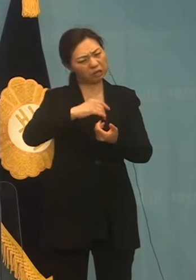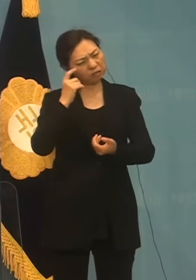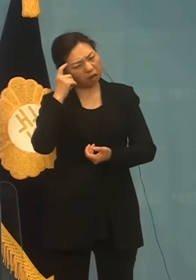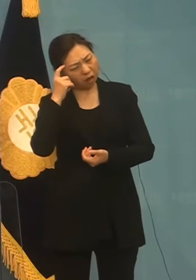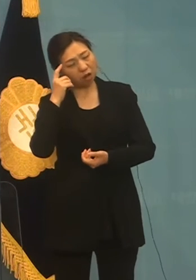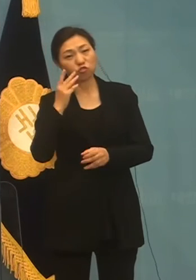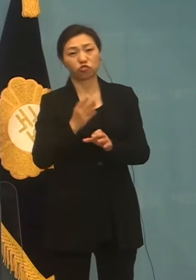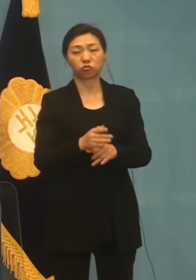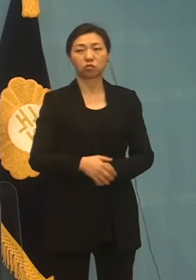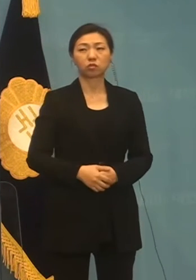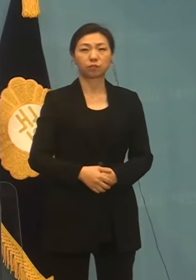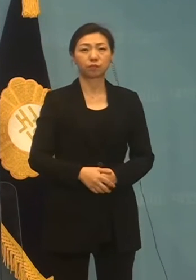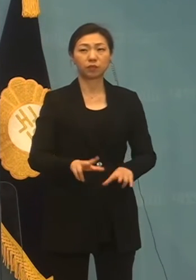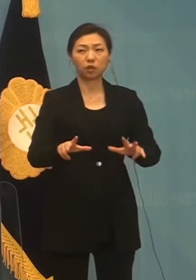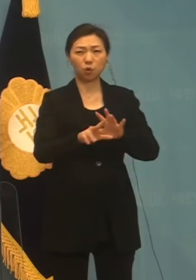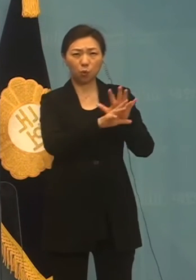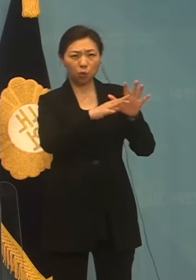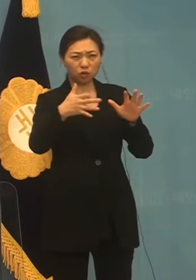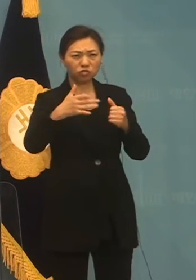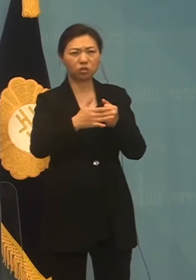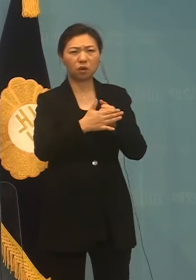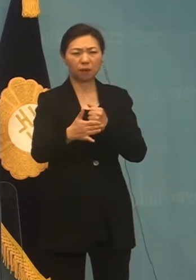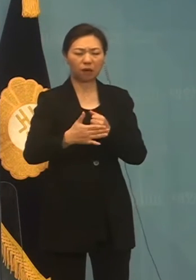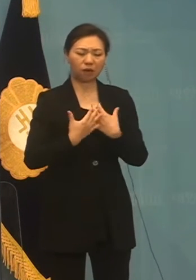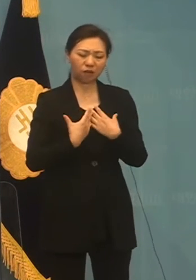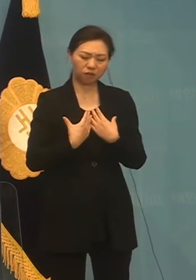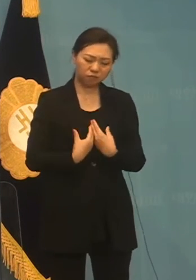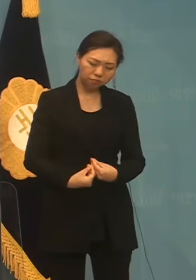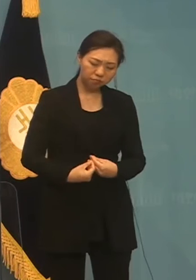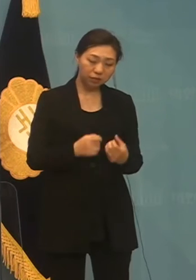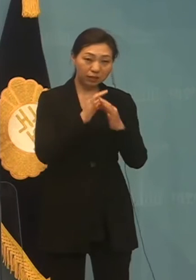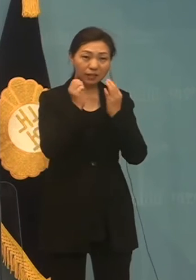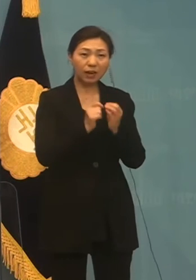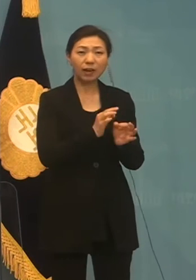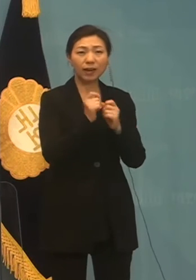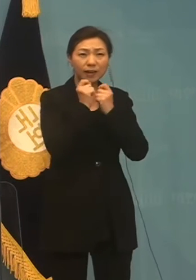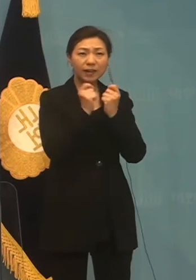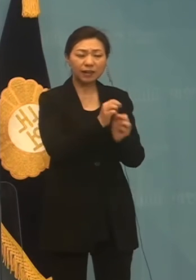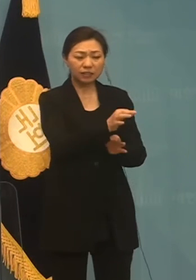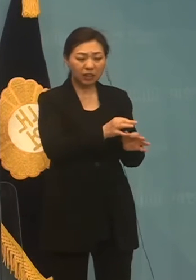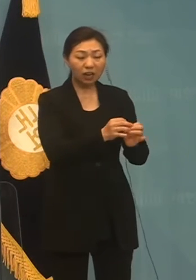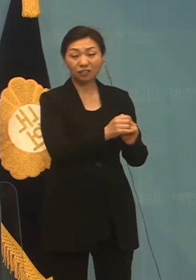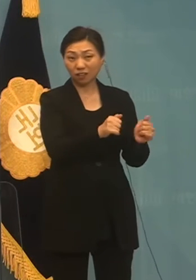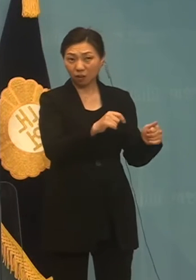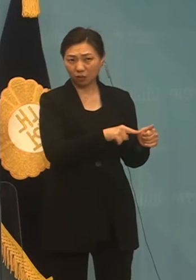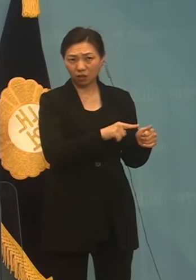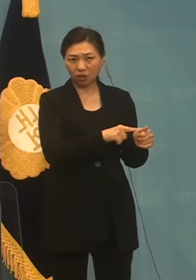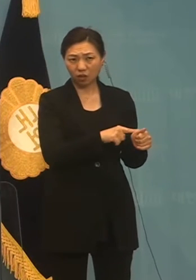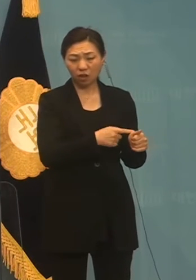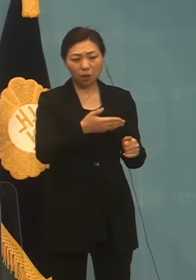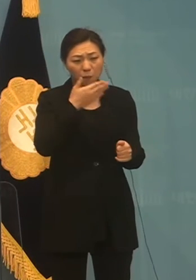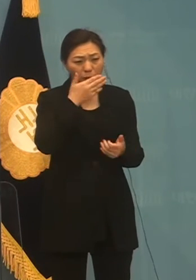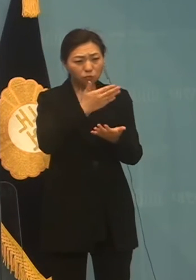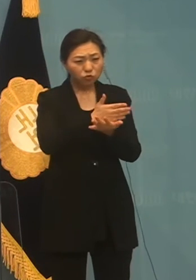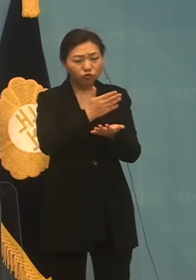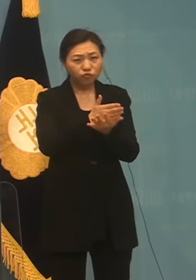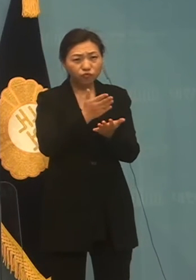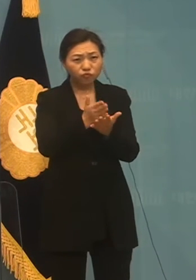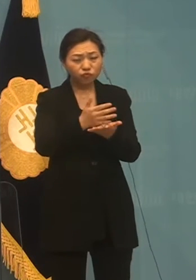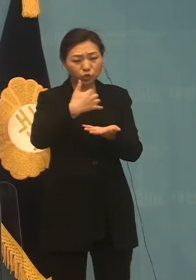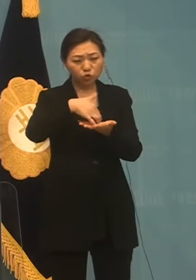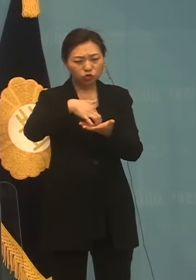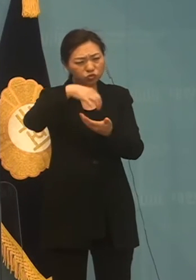갑득이나 코로나로 시름에 잠긴 자영업자들을 두고 음식점 총량제를 실시하겠다는